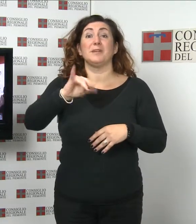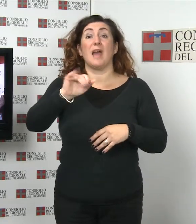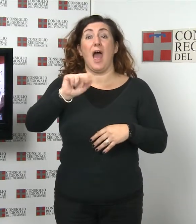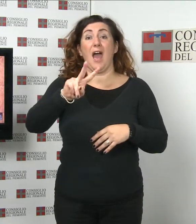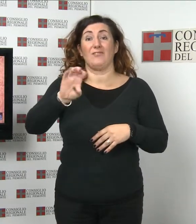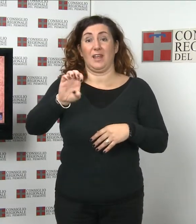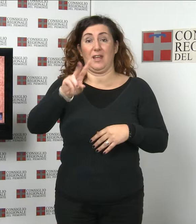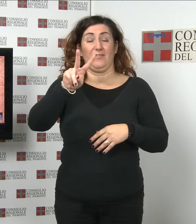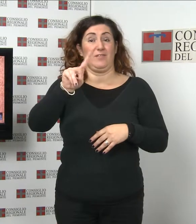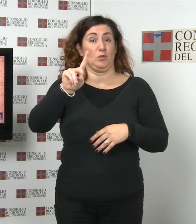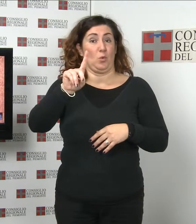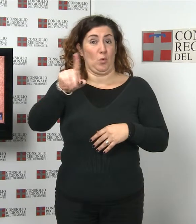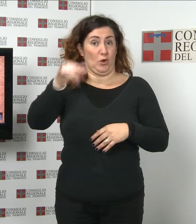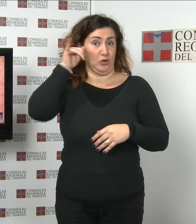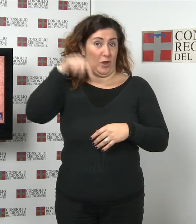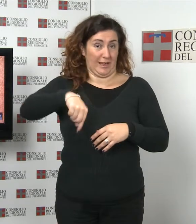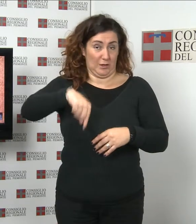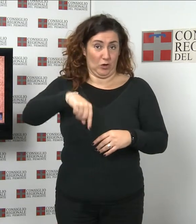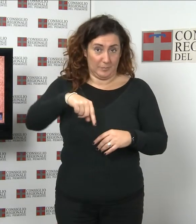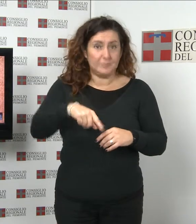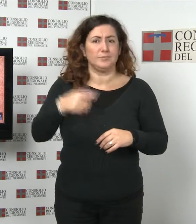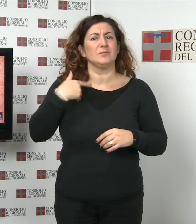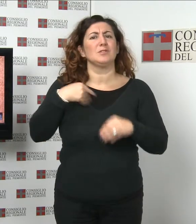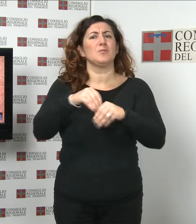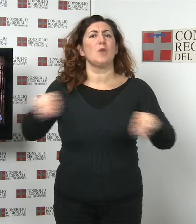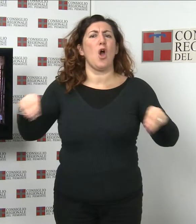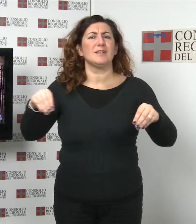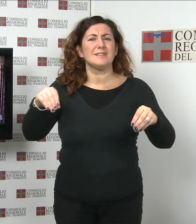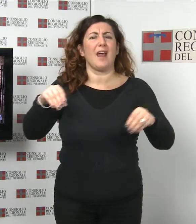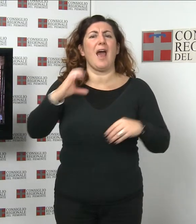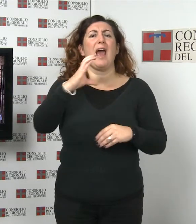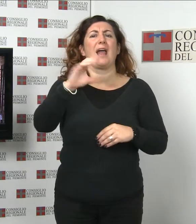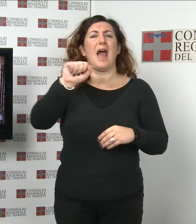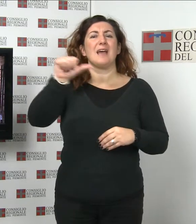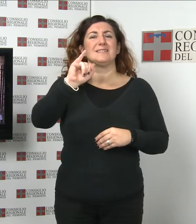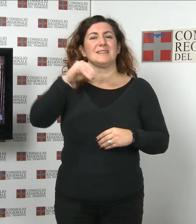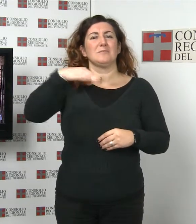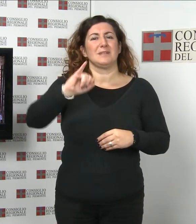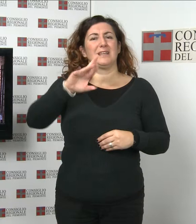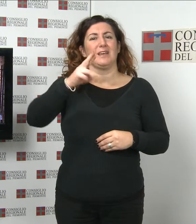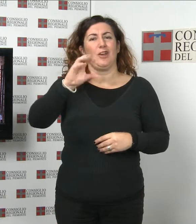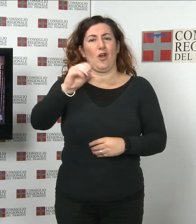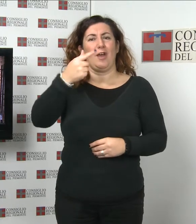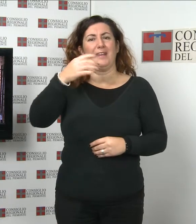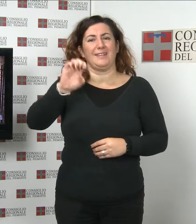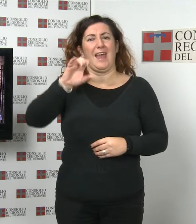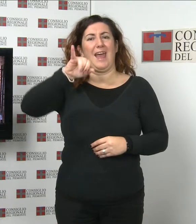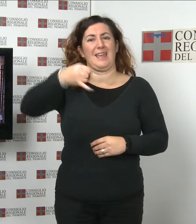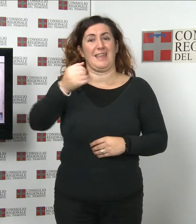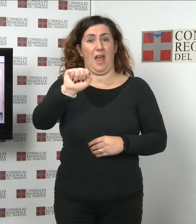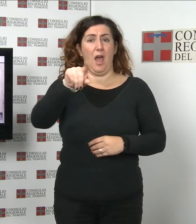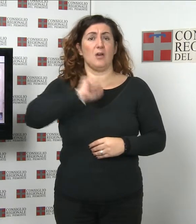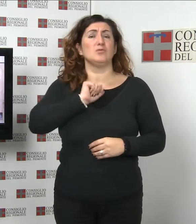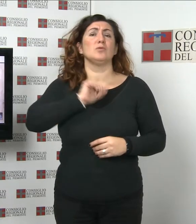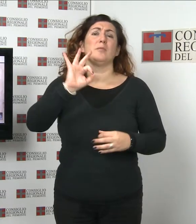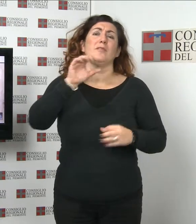Casimiro Teia sulla vetta dell'umorismo. Disegni, vignette e immagini del Principe dei Caricaturisti che visse a Torino